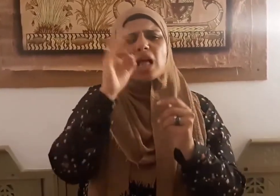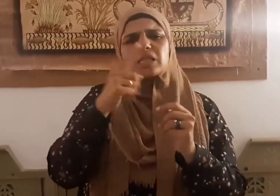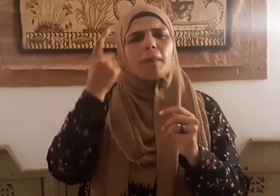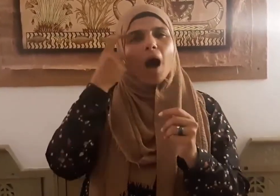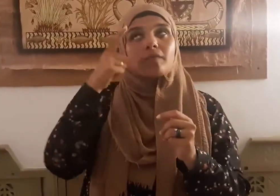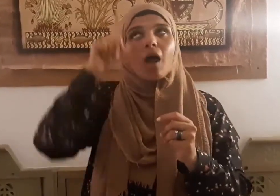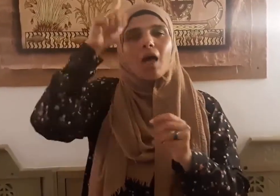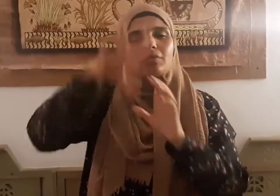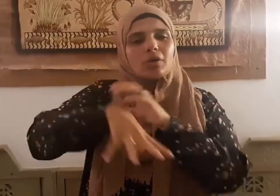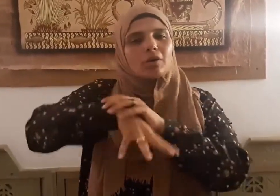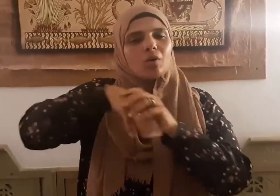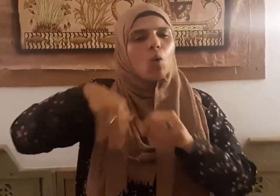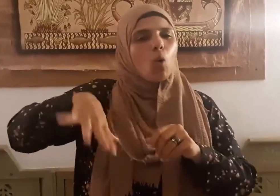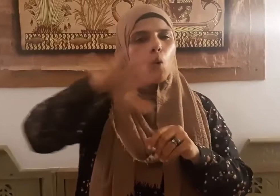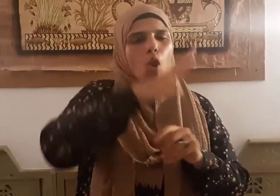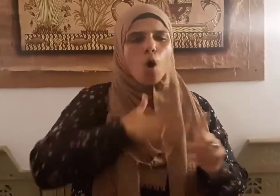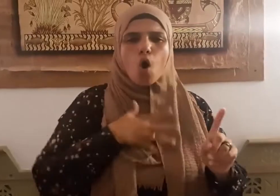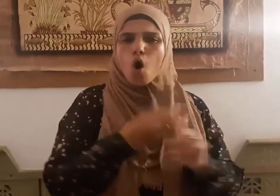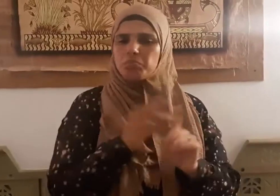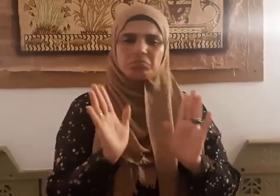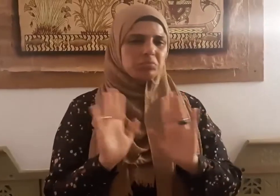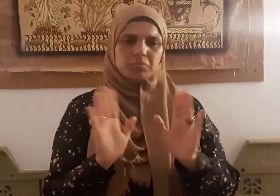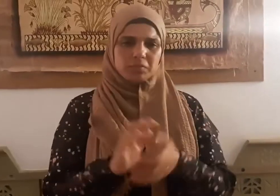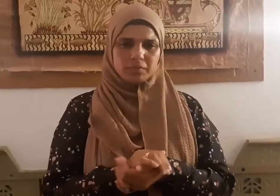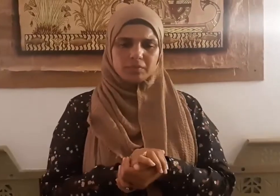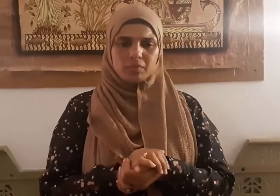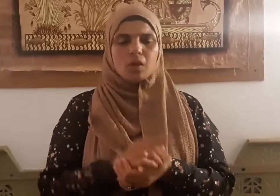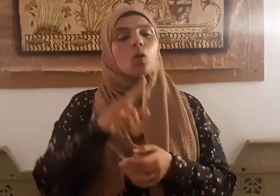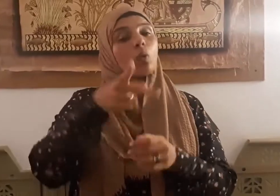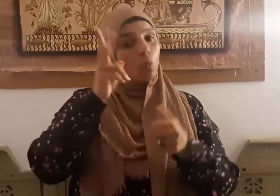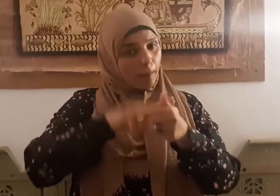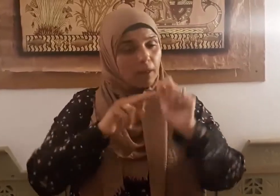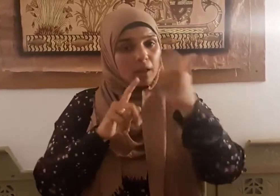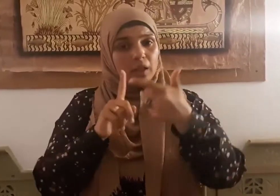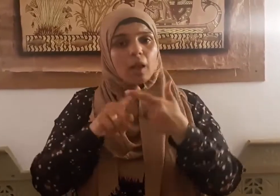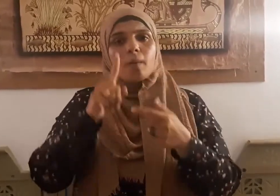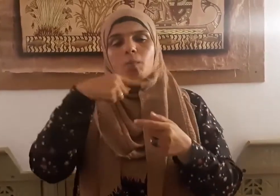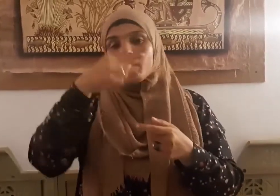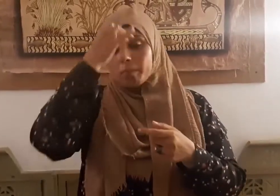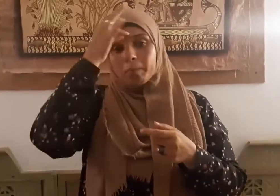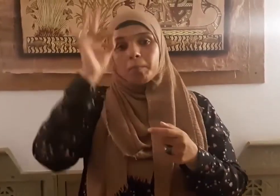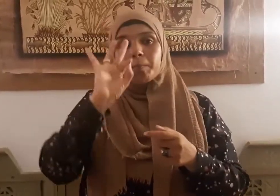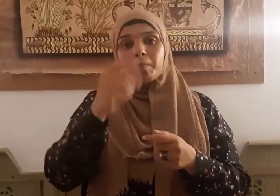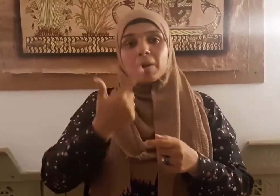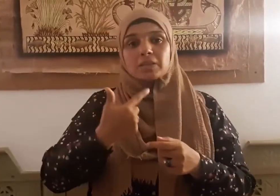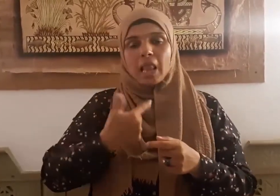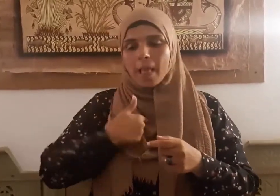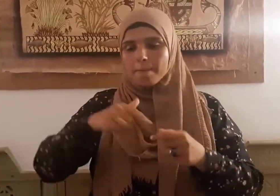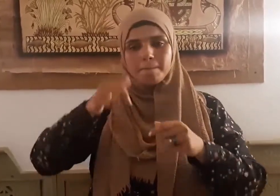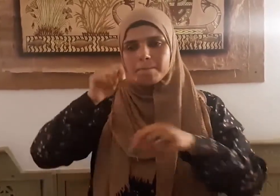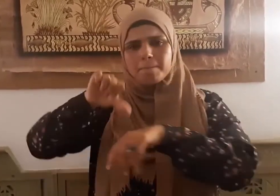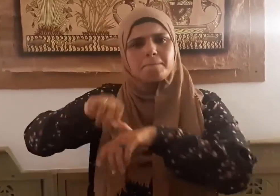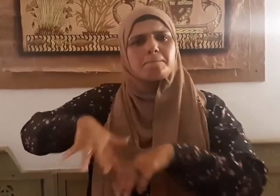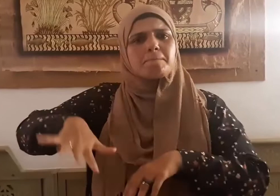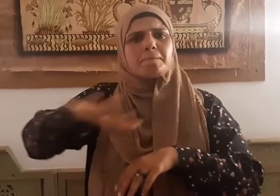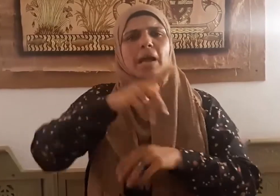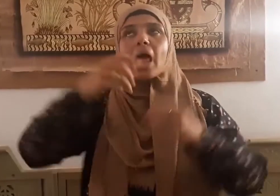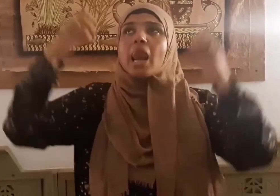ربك مكروها ومنها الاختيال بالمتاع وبنعم الله عز